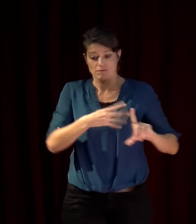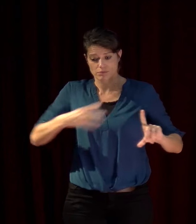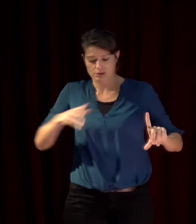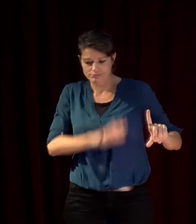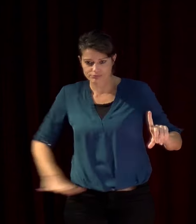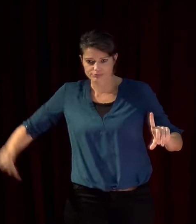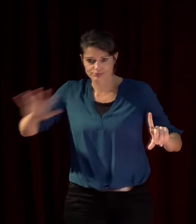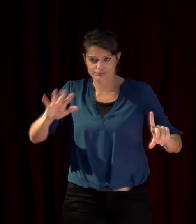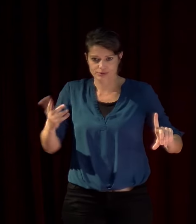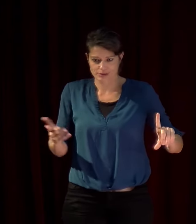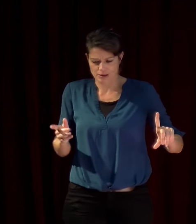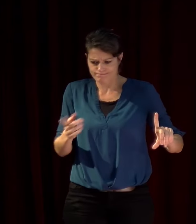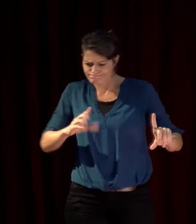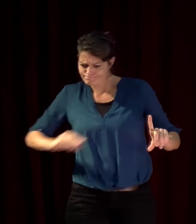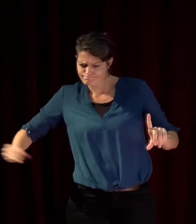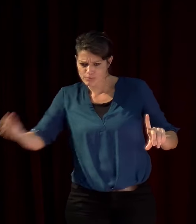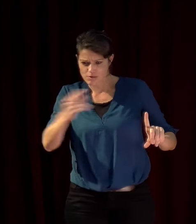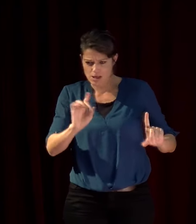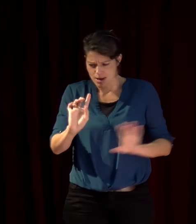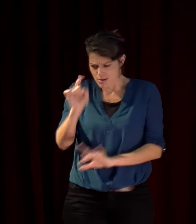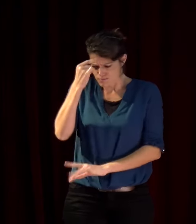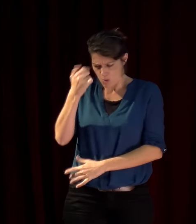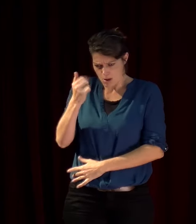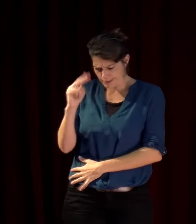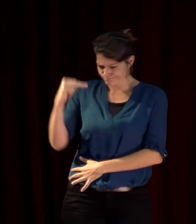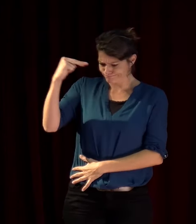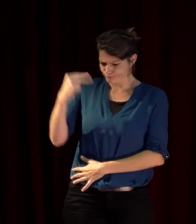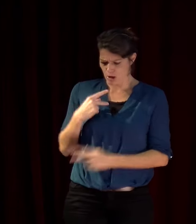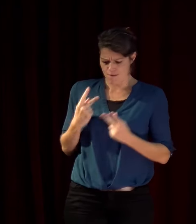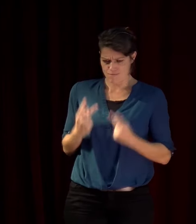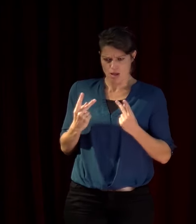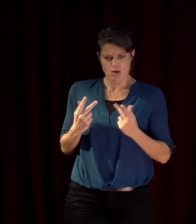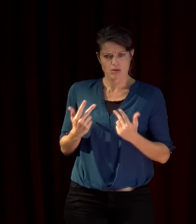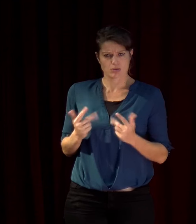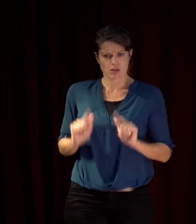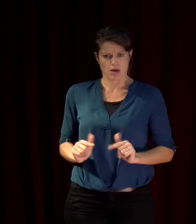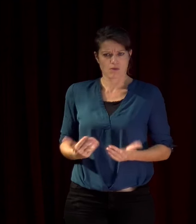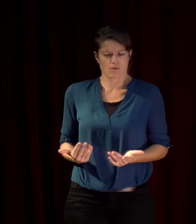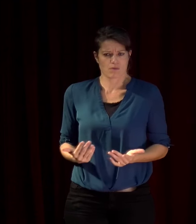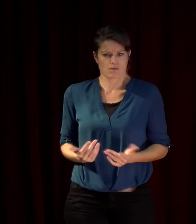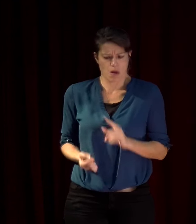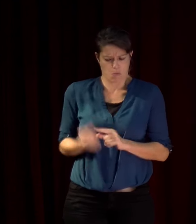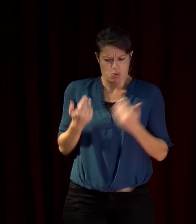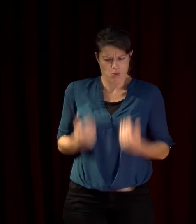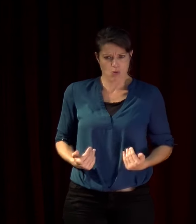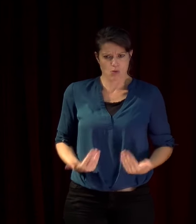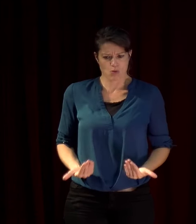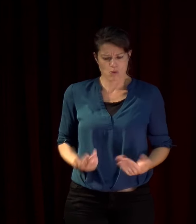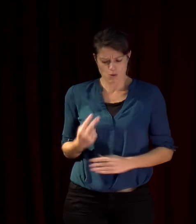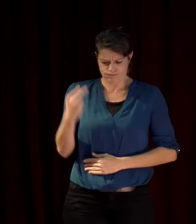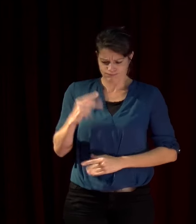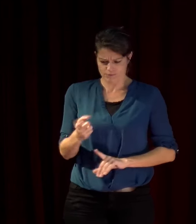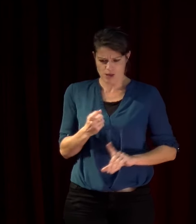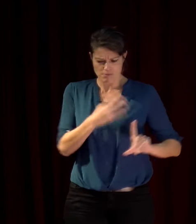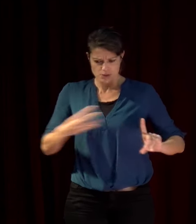ont pris conscience de leur importance et de leur valeur et ils n'ont pas peur de le